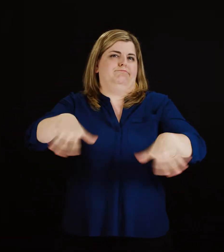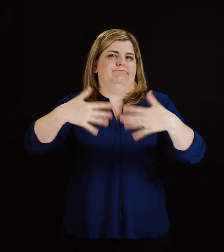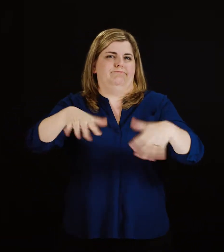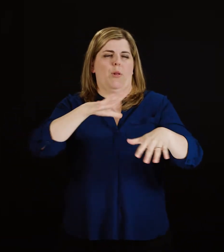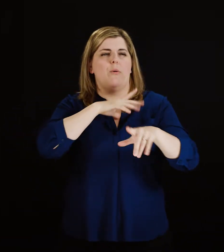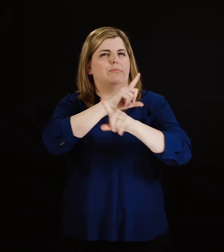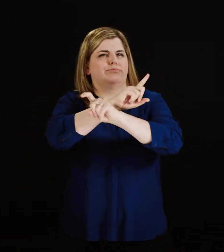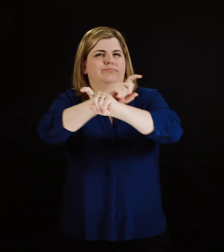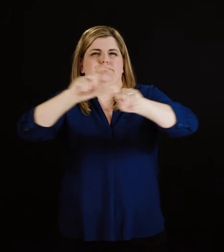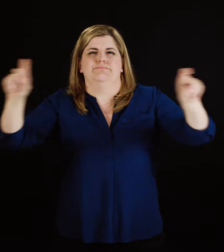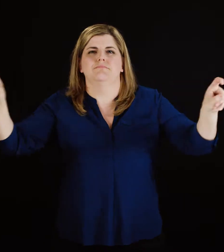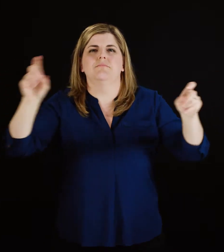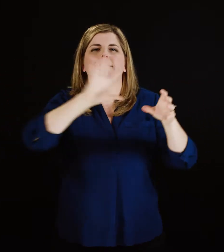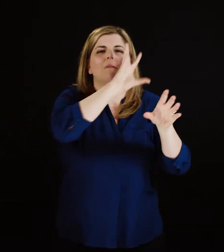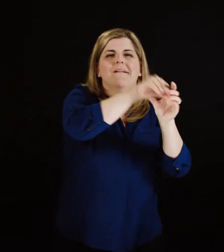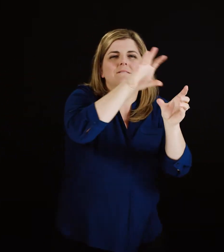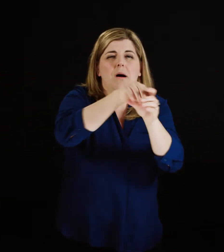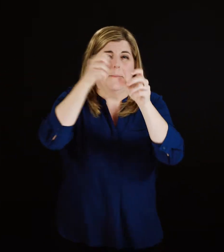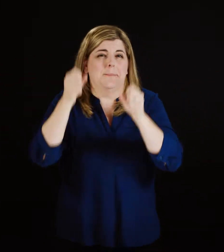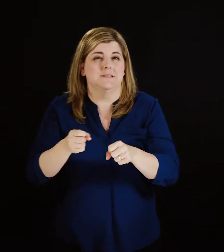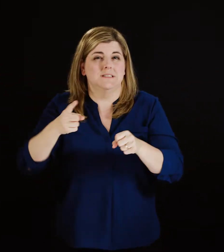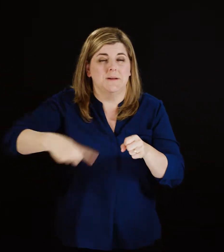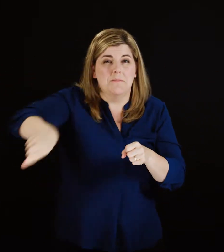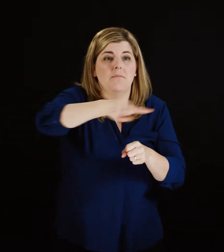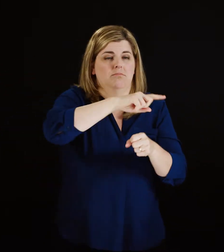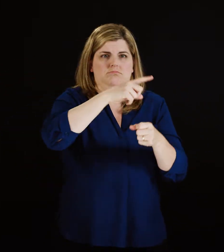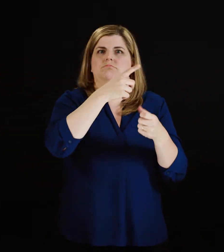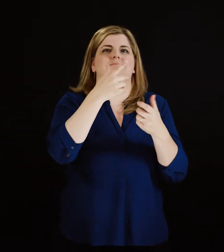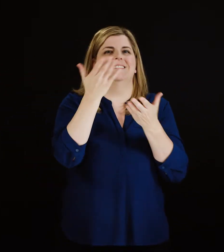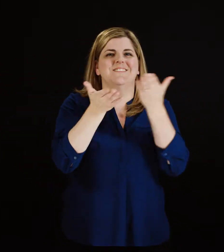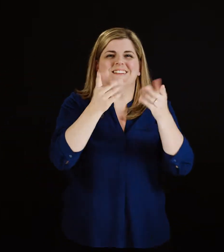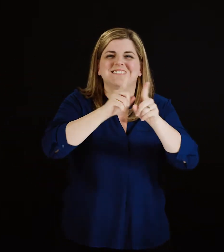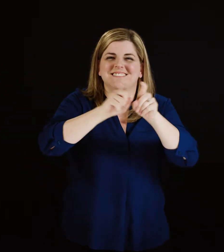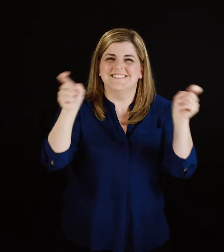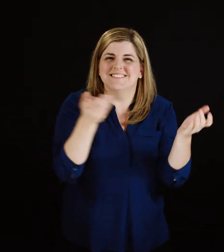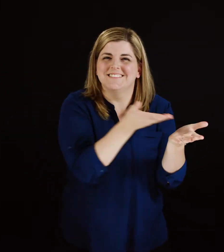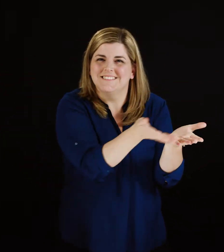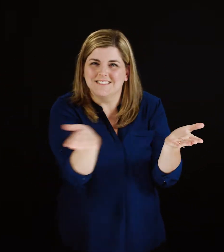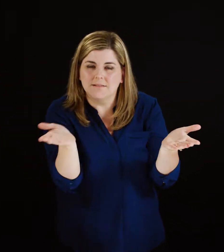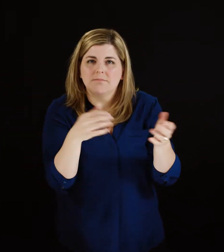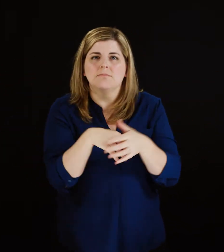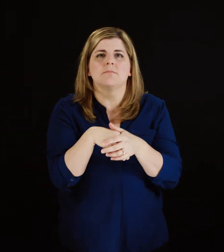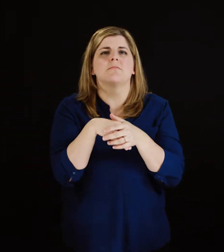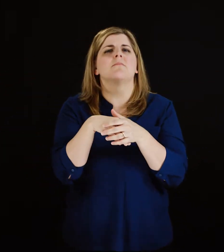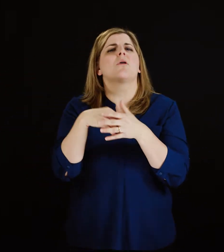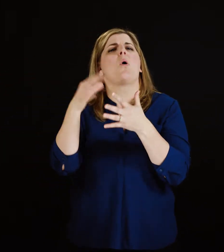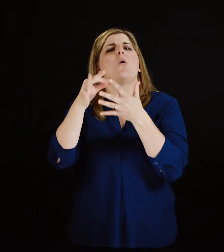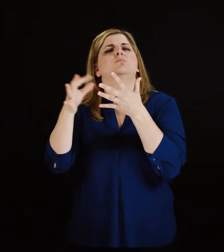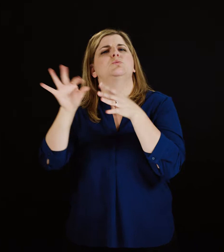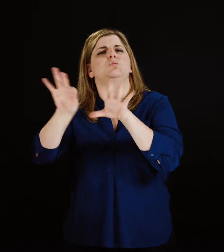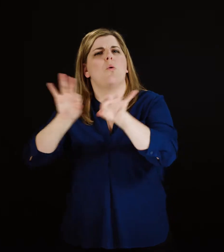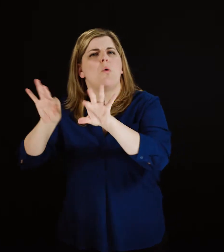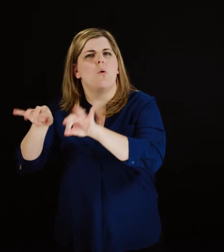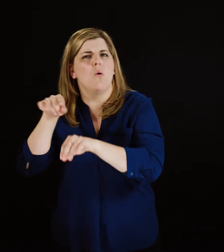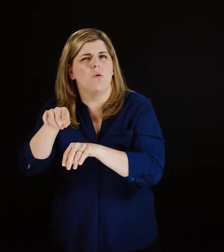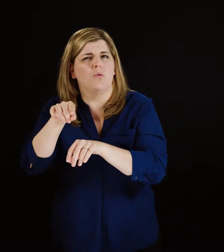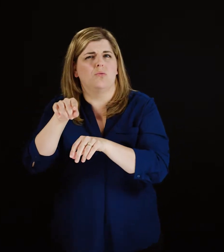services. Les options sont des services que le client peut ajouter à son forfait sans pour